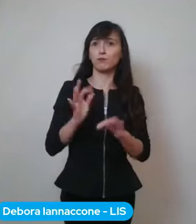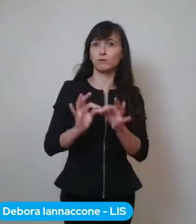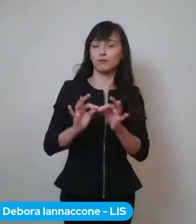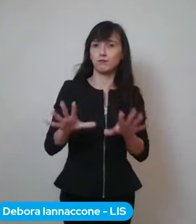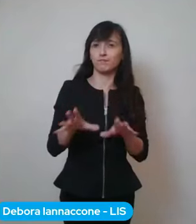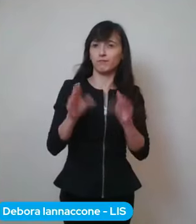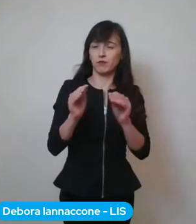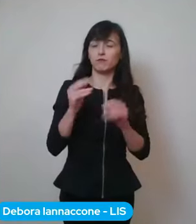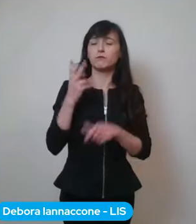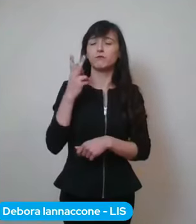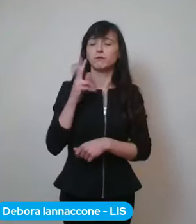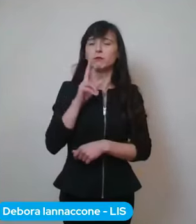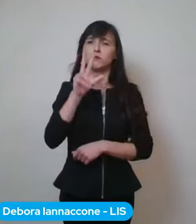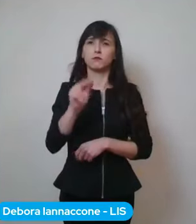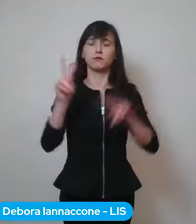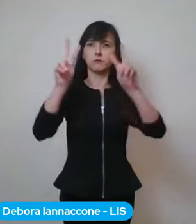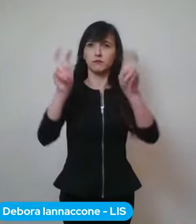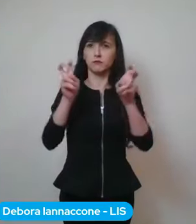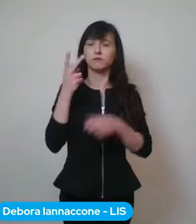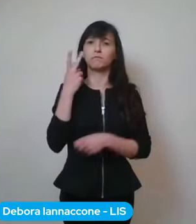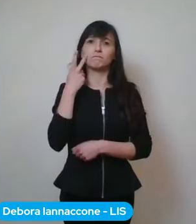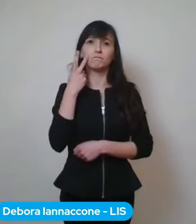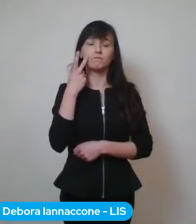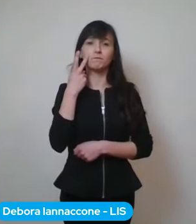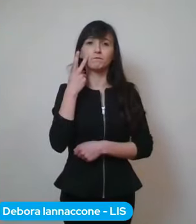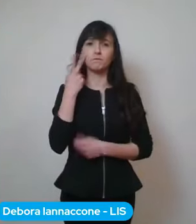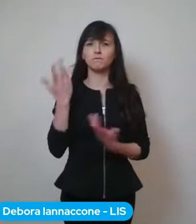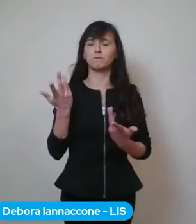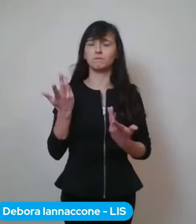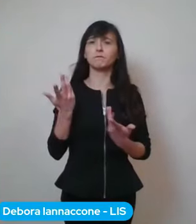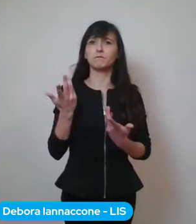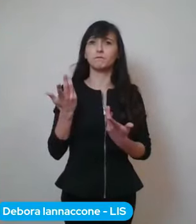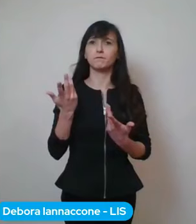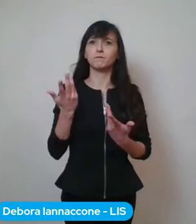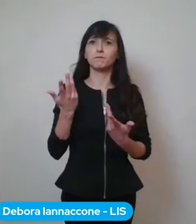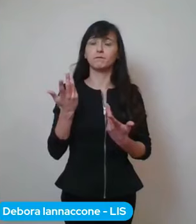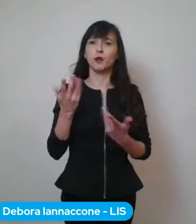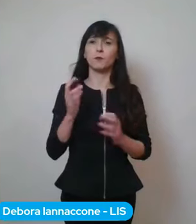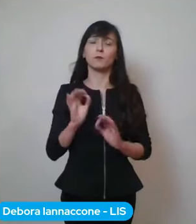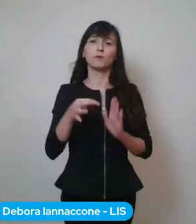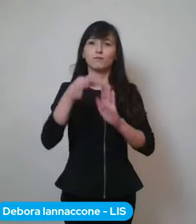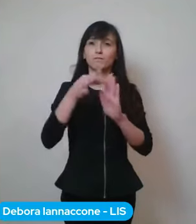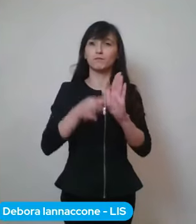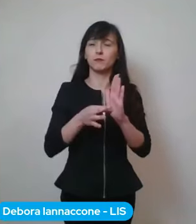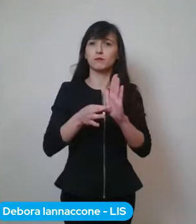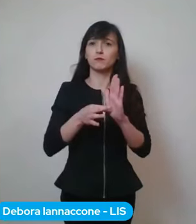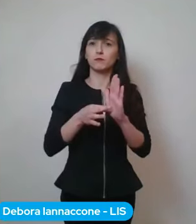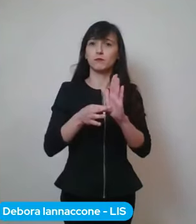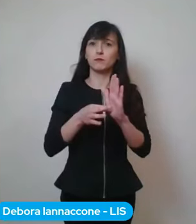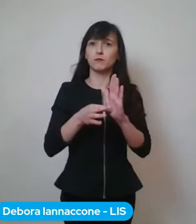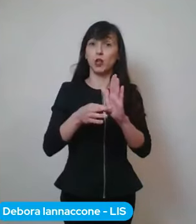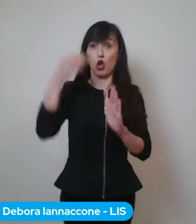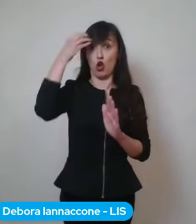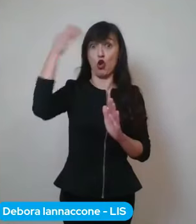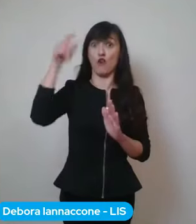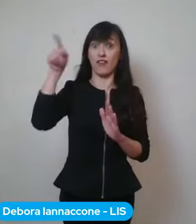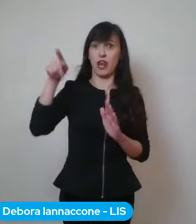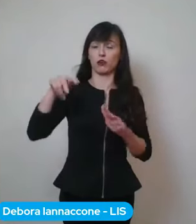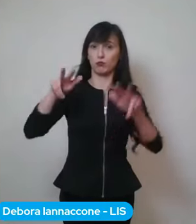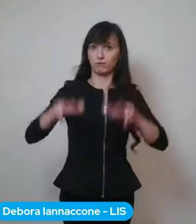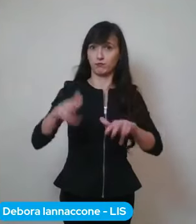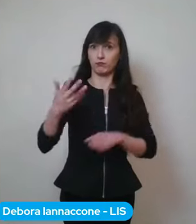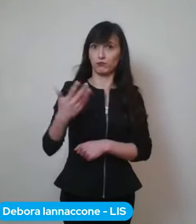discorso dei provvedimenti che il governo ha emanato